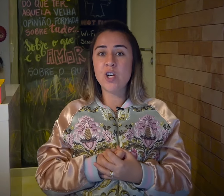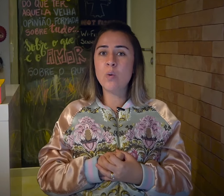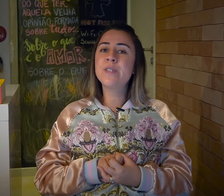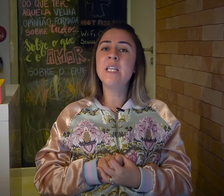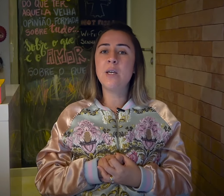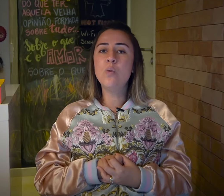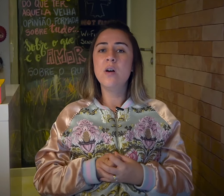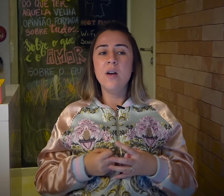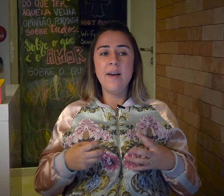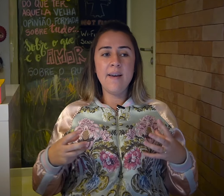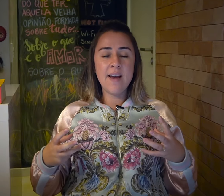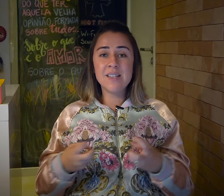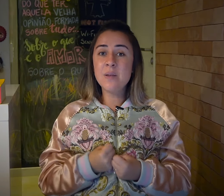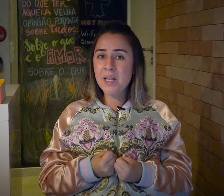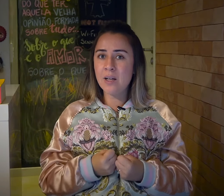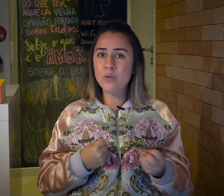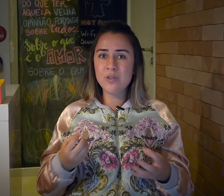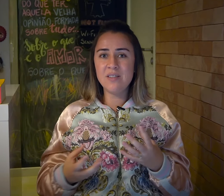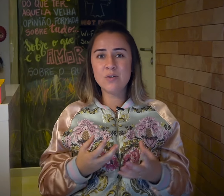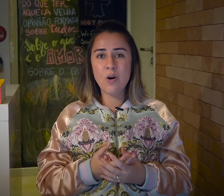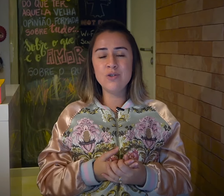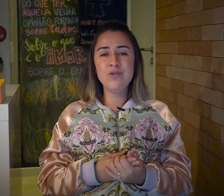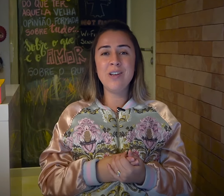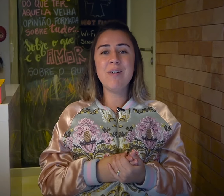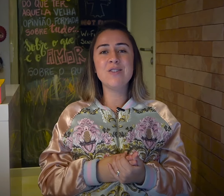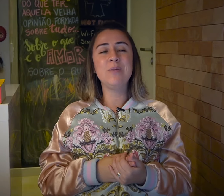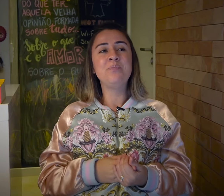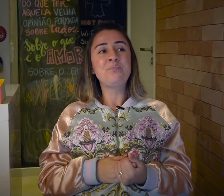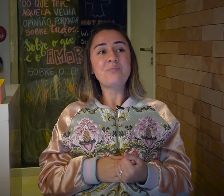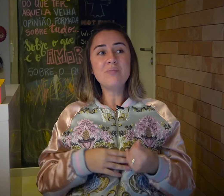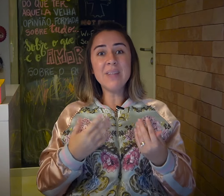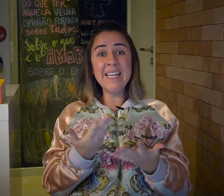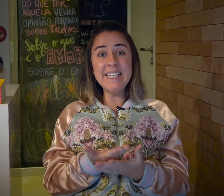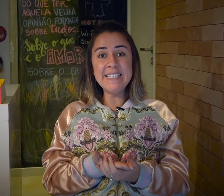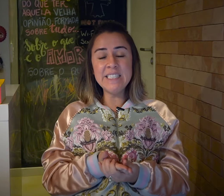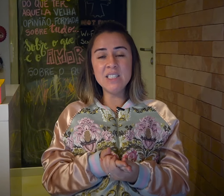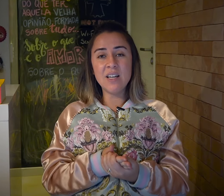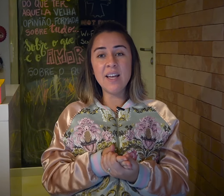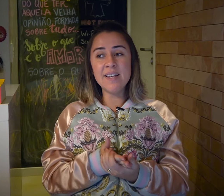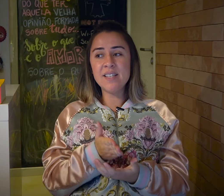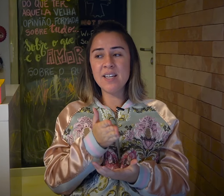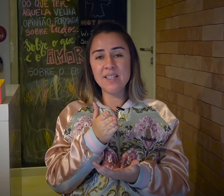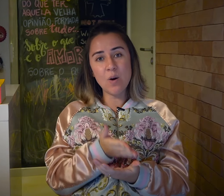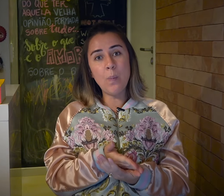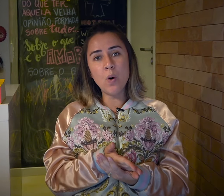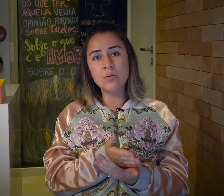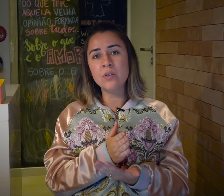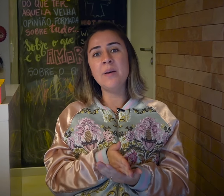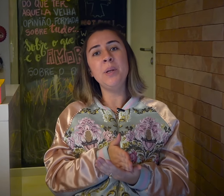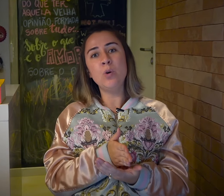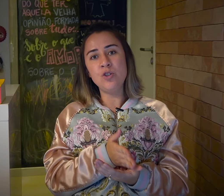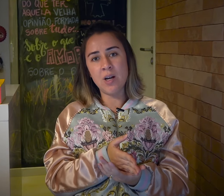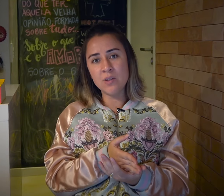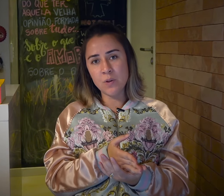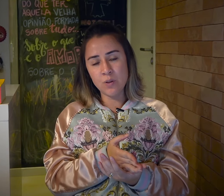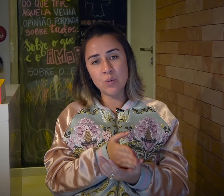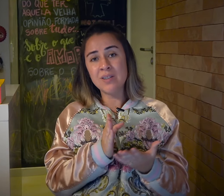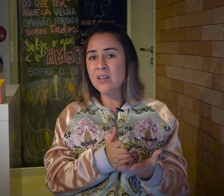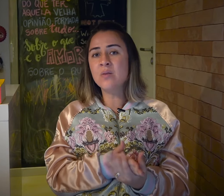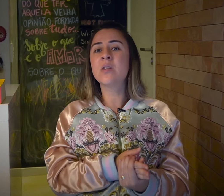já conseguiu assimilar todos esses códigos de linguagem. E esse é o ponto primordial das pessoas surdas que não são